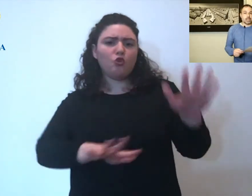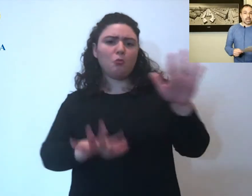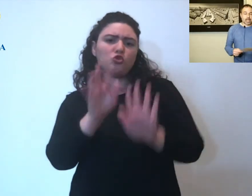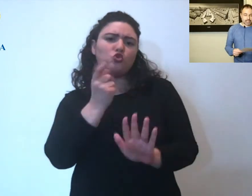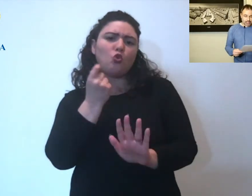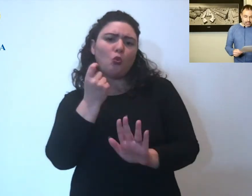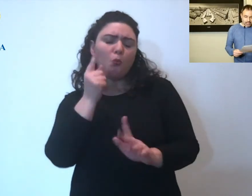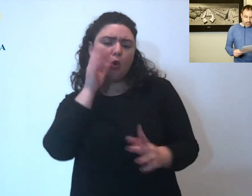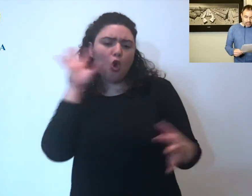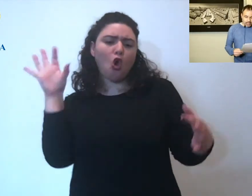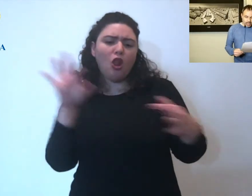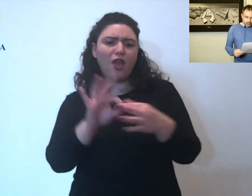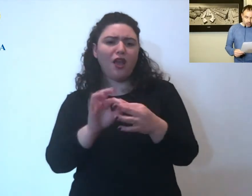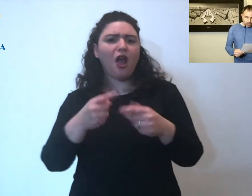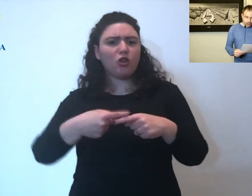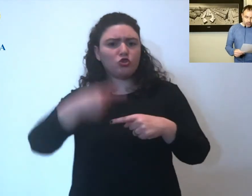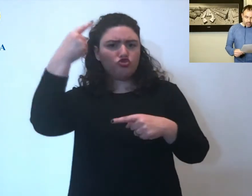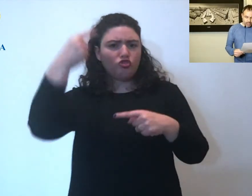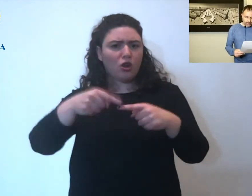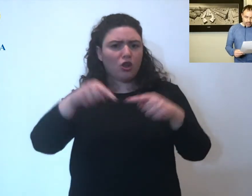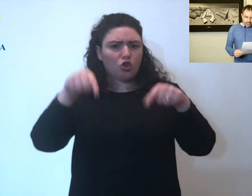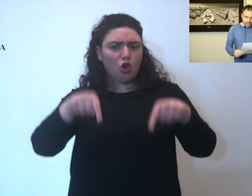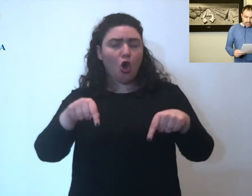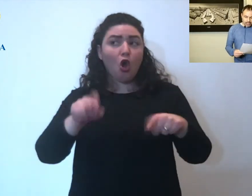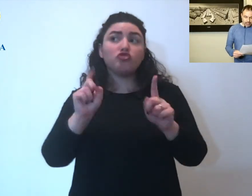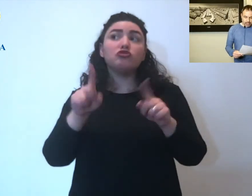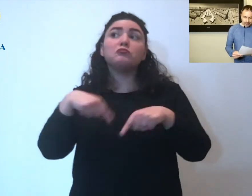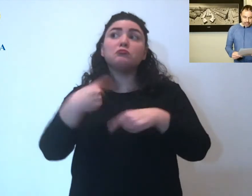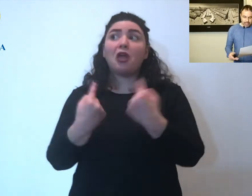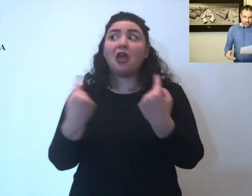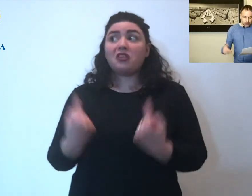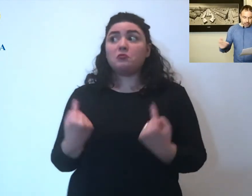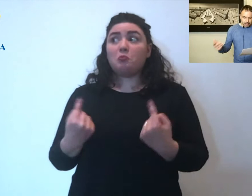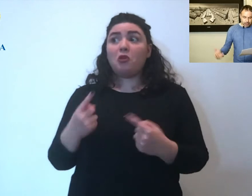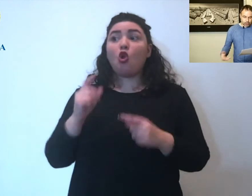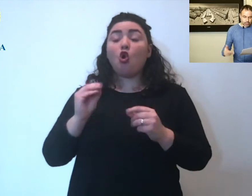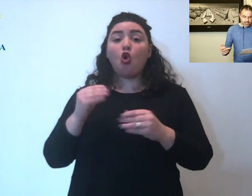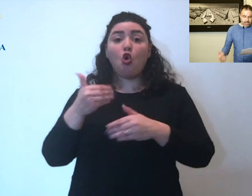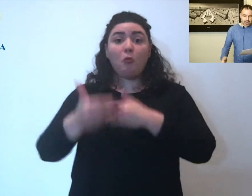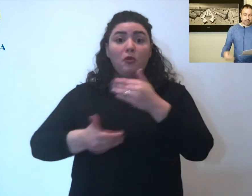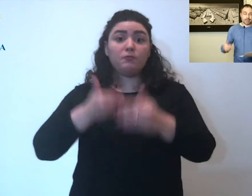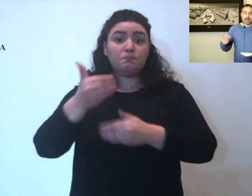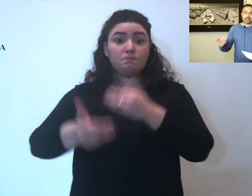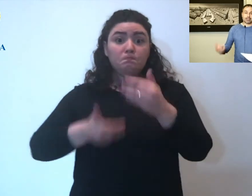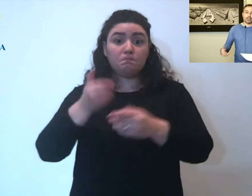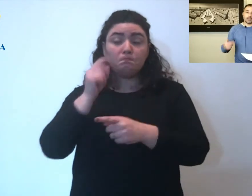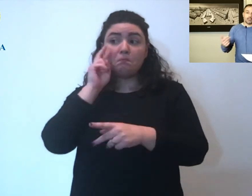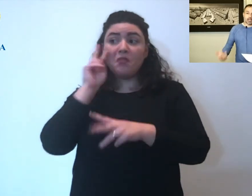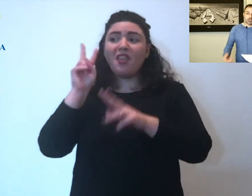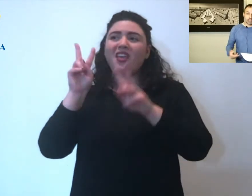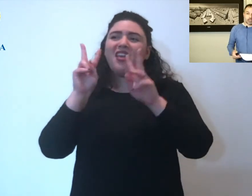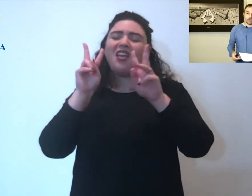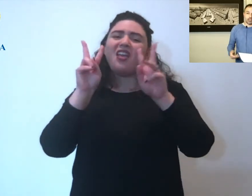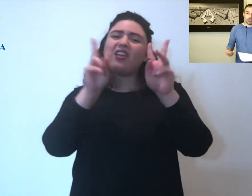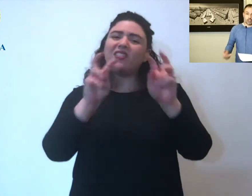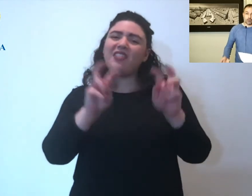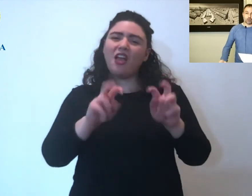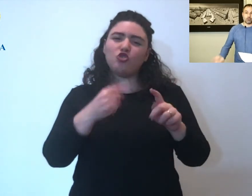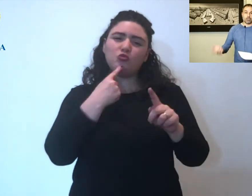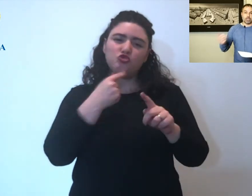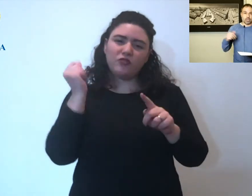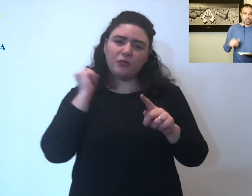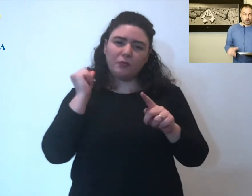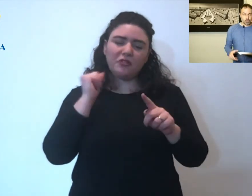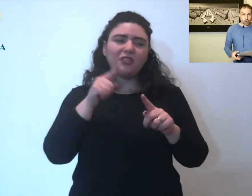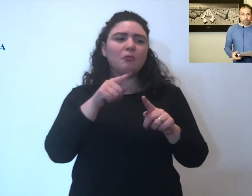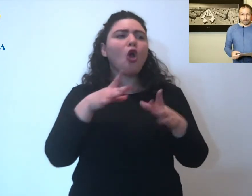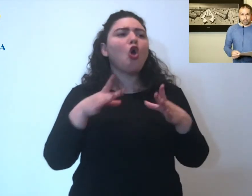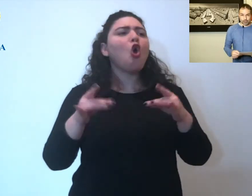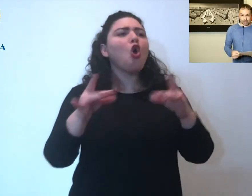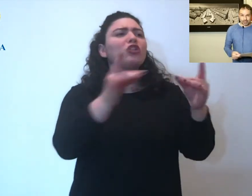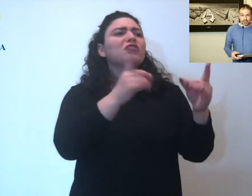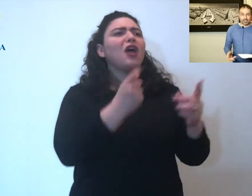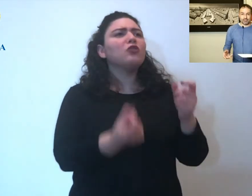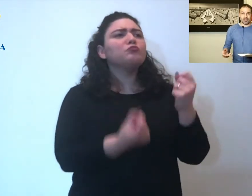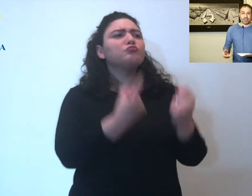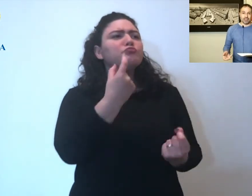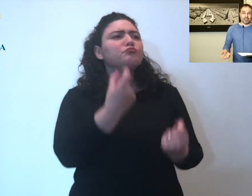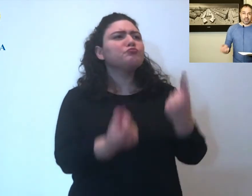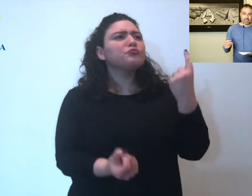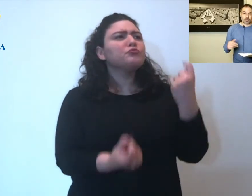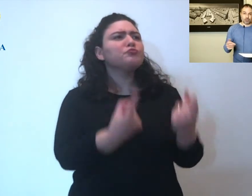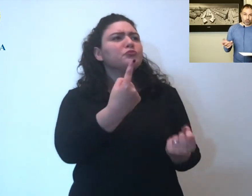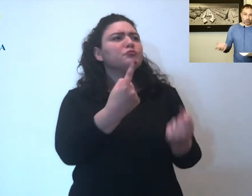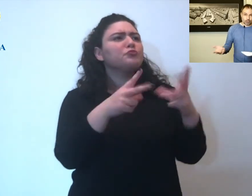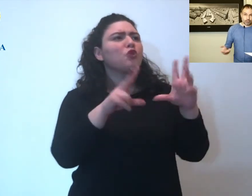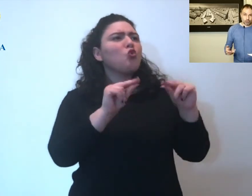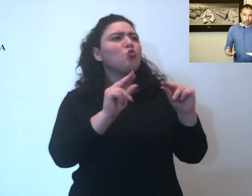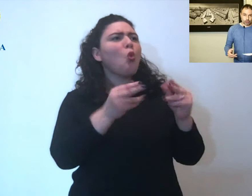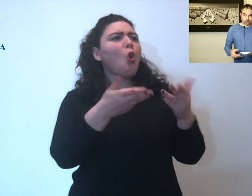informazioni legate ad oggi in attesa anche di capire come procederà la parte di indagini che vi dicevo sui nuovi positivi